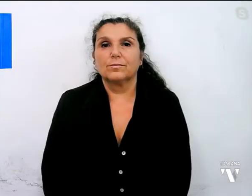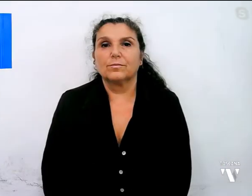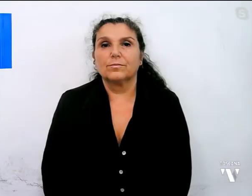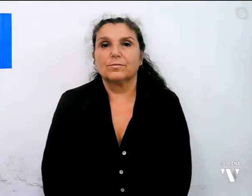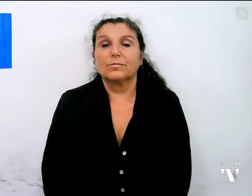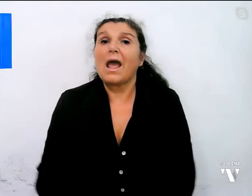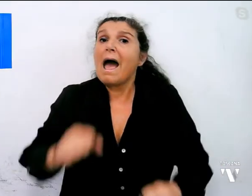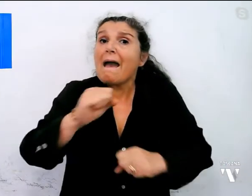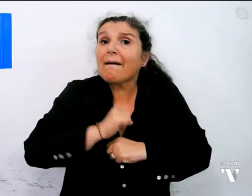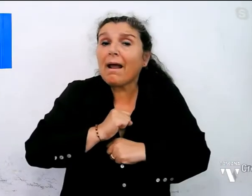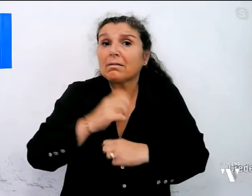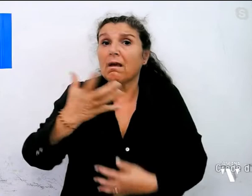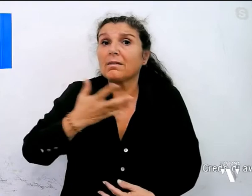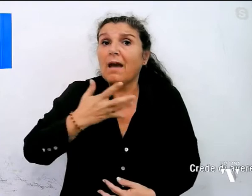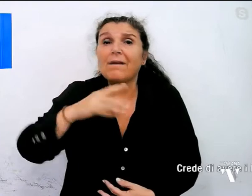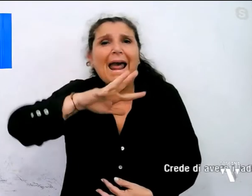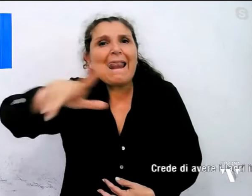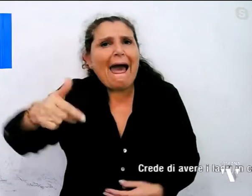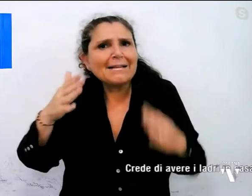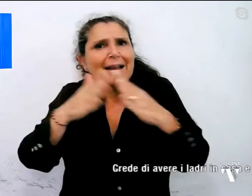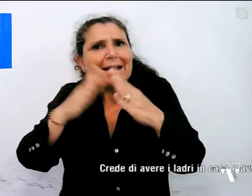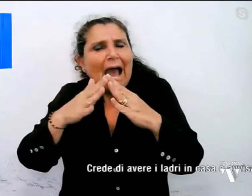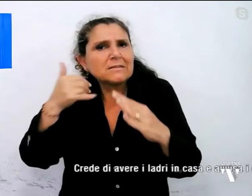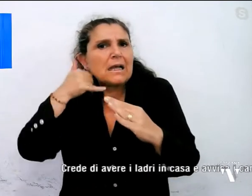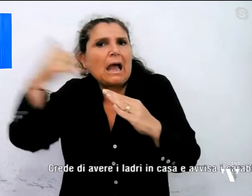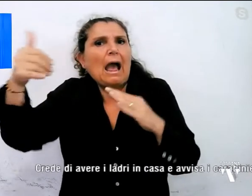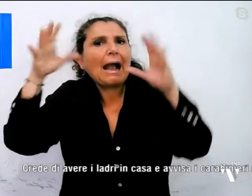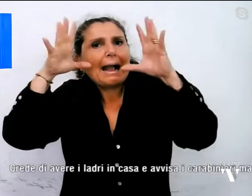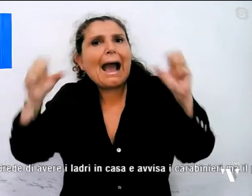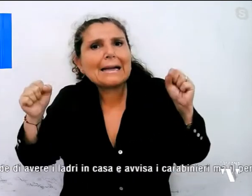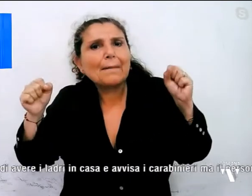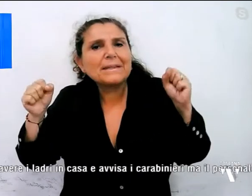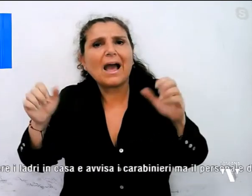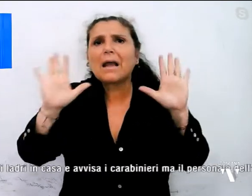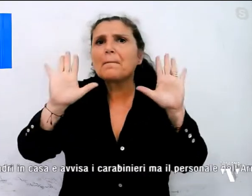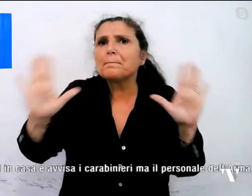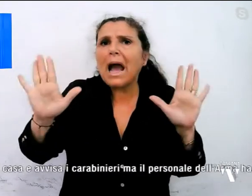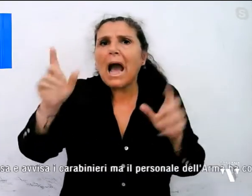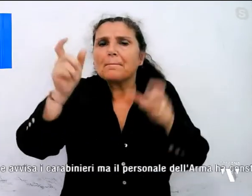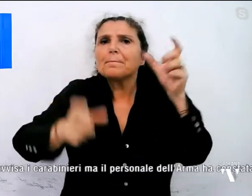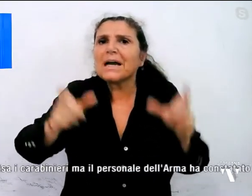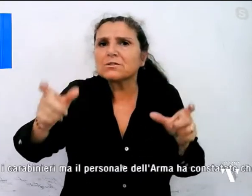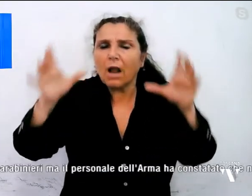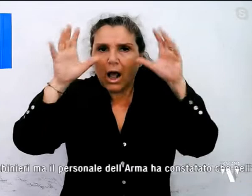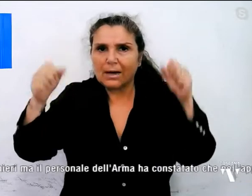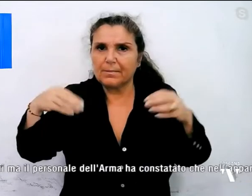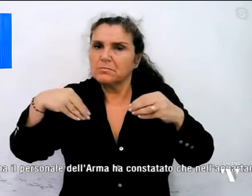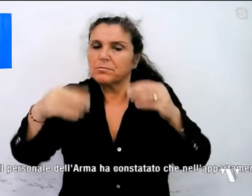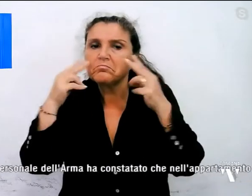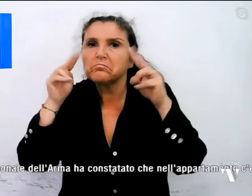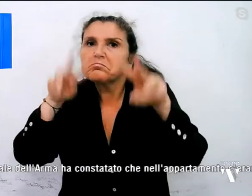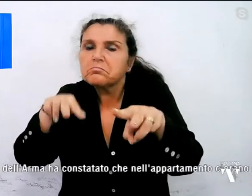Crede di avere i ladri in casa e visa i carabinieri ma il personale dell'arma ha constatato poi che nell